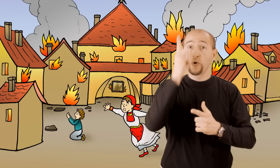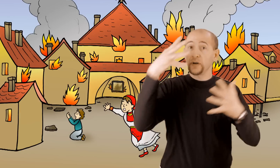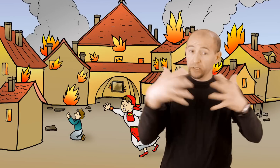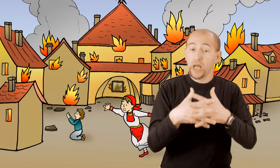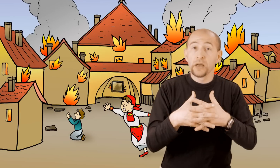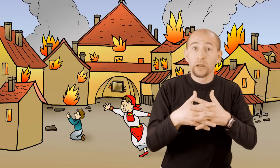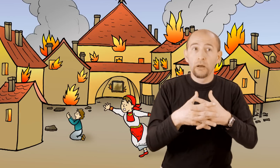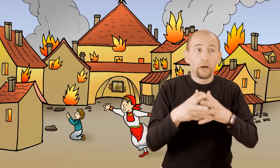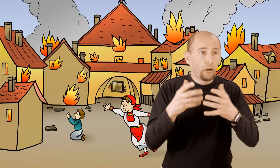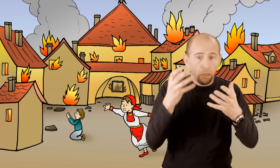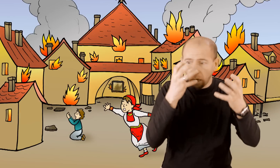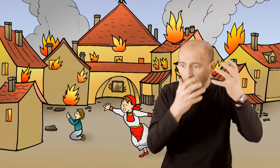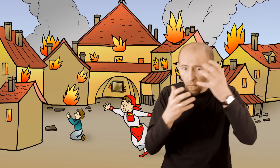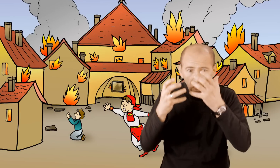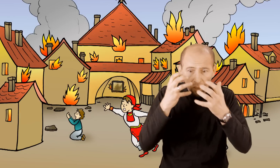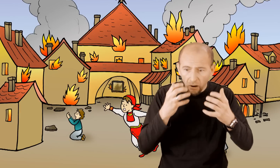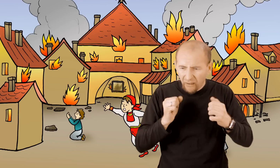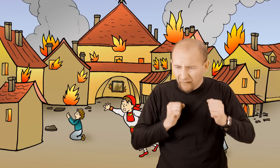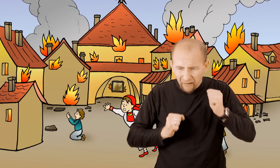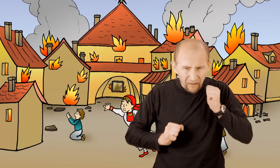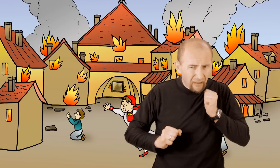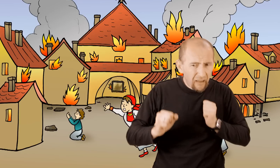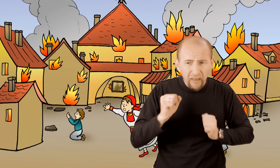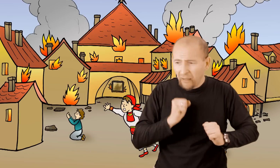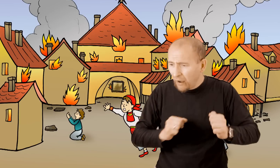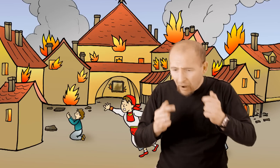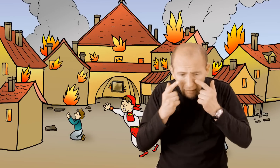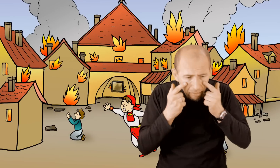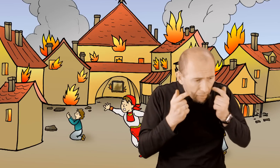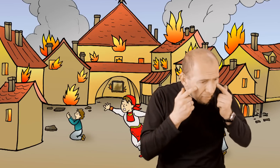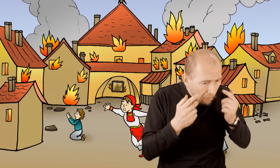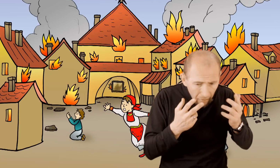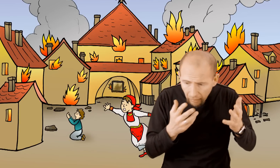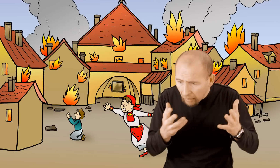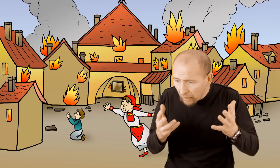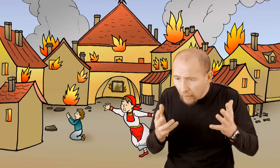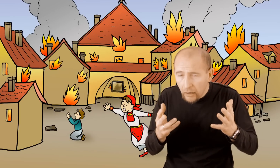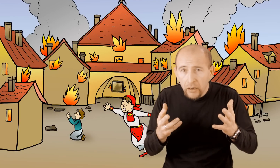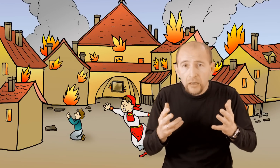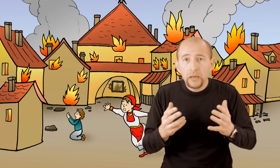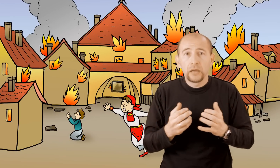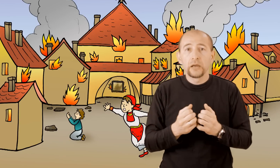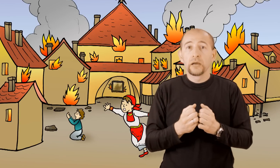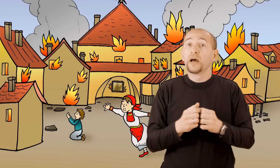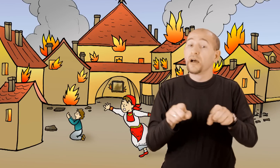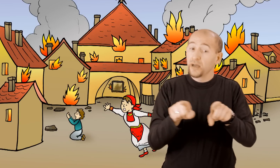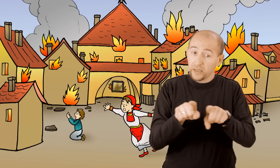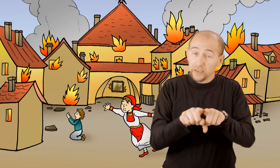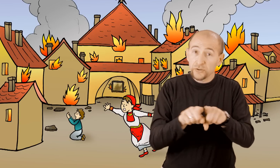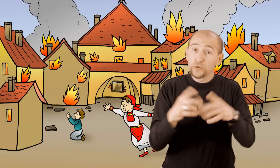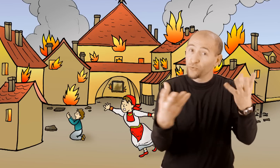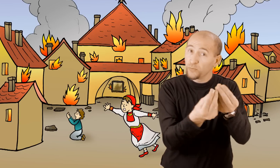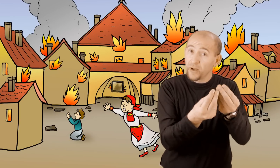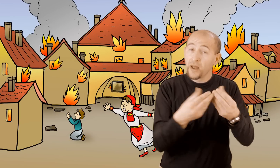stanovnici gradeca s dubokom boli u dušama stajali na zgarištu, niz lica su im se sljevale suze.